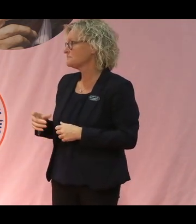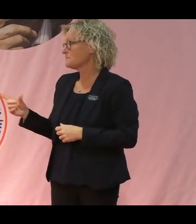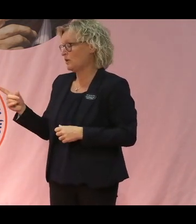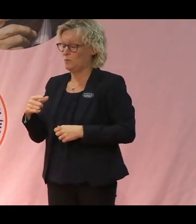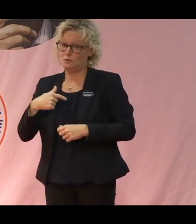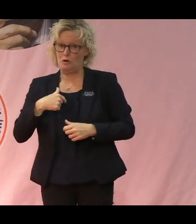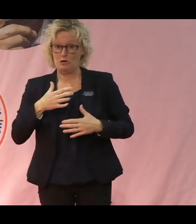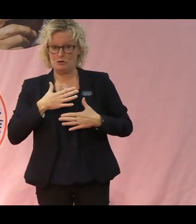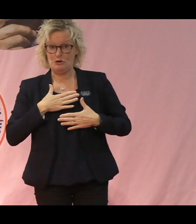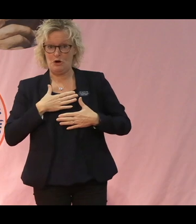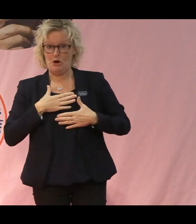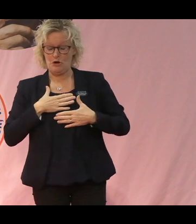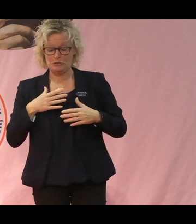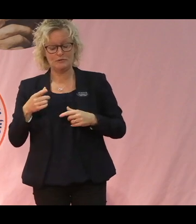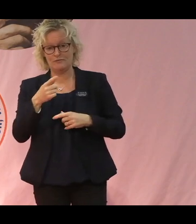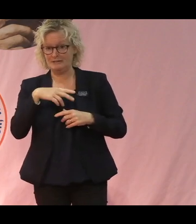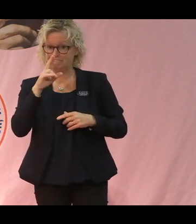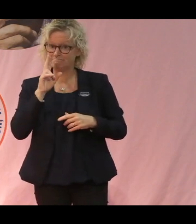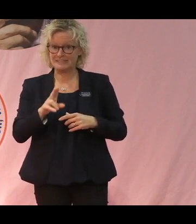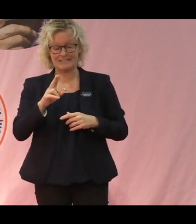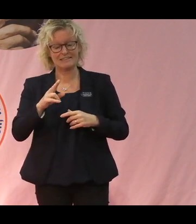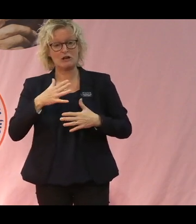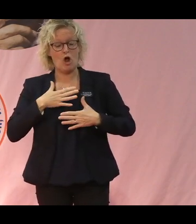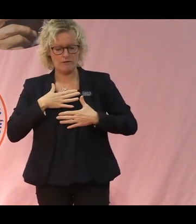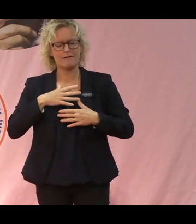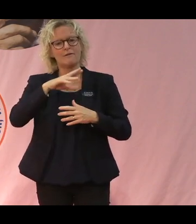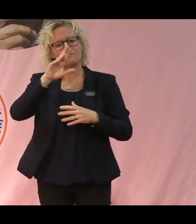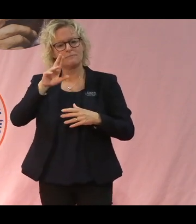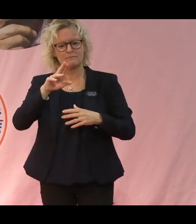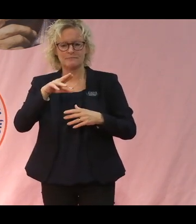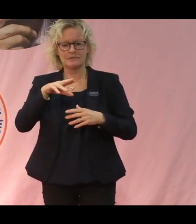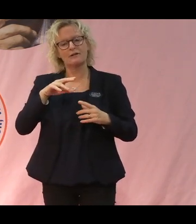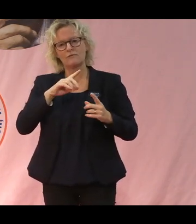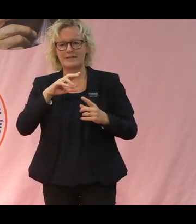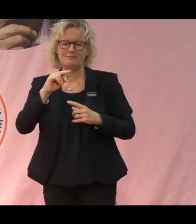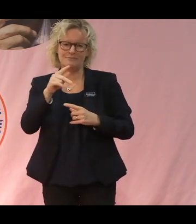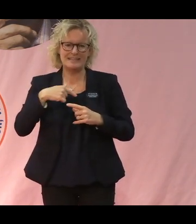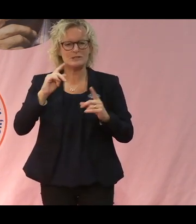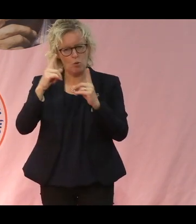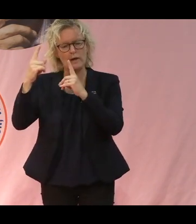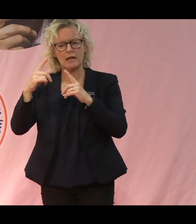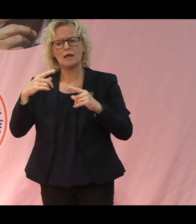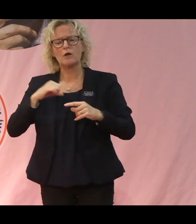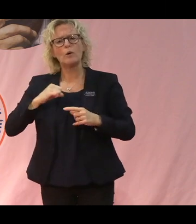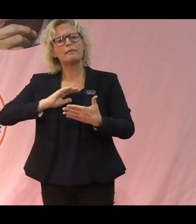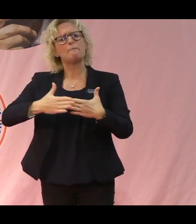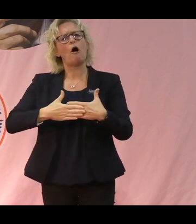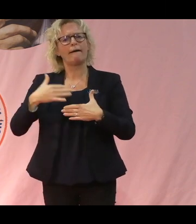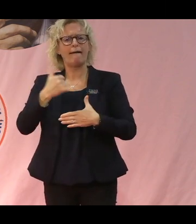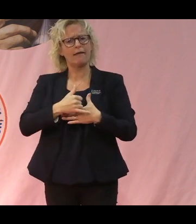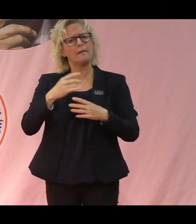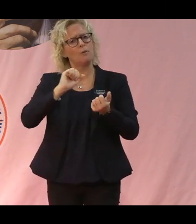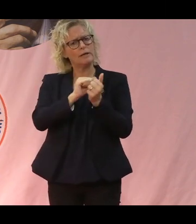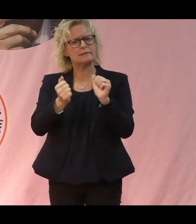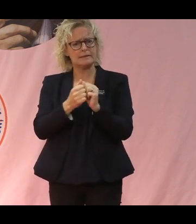jätteglad, och vi i Skogen är ju jätteglad att de här traditionella metoderna som Agroforestry dyker upp igen på den politiska agendan, för det har de verkligen gjort.